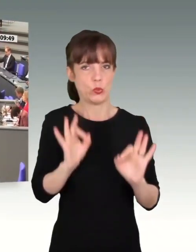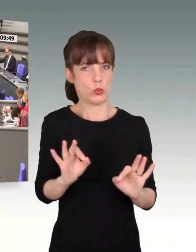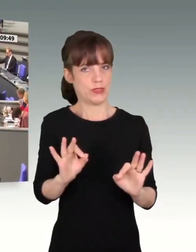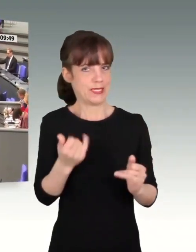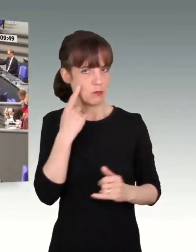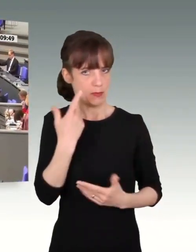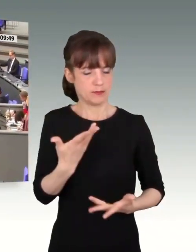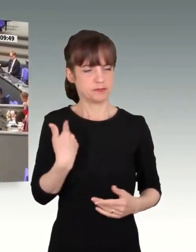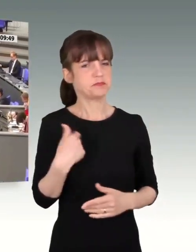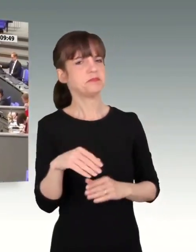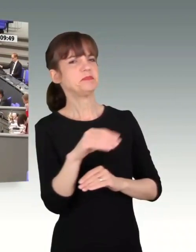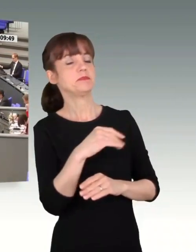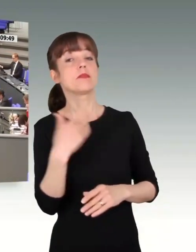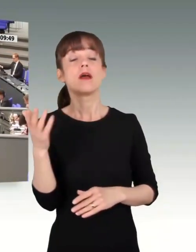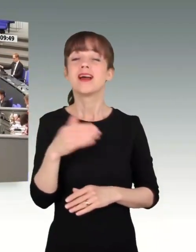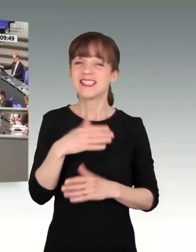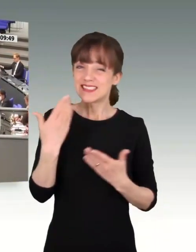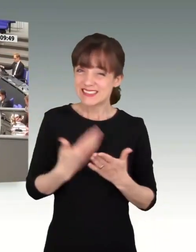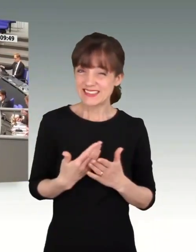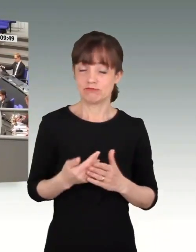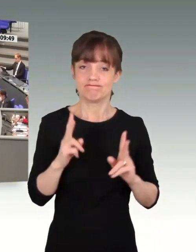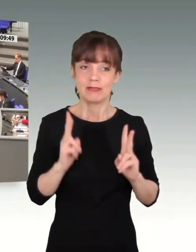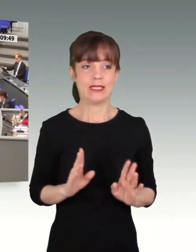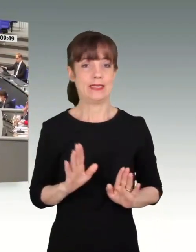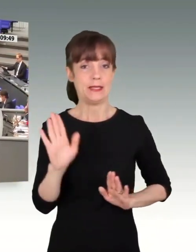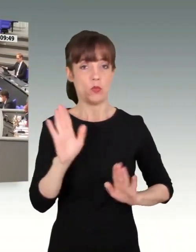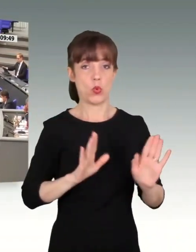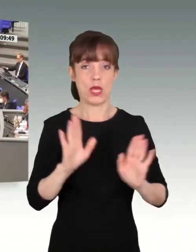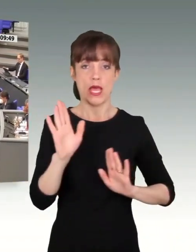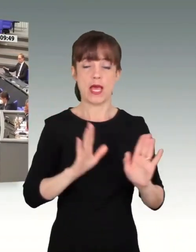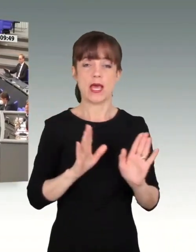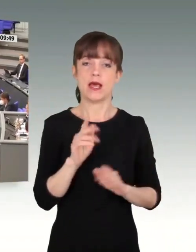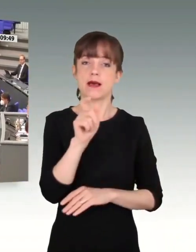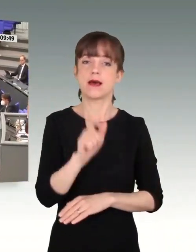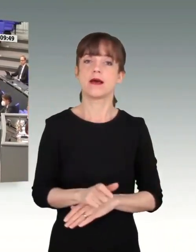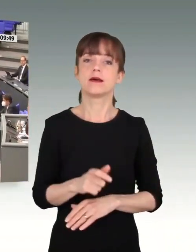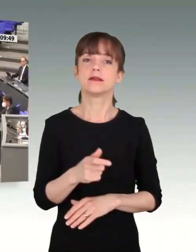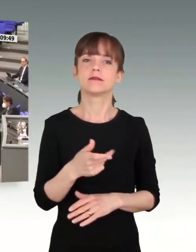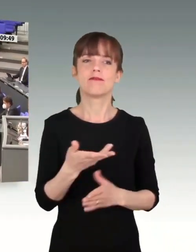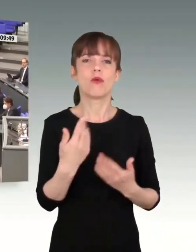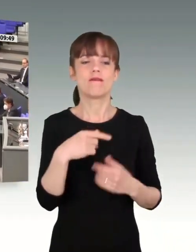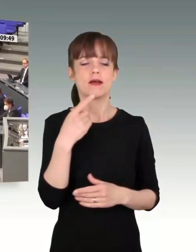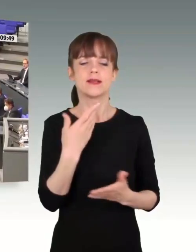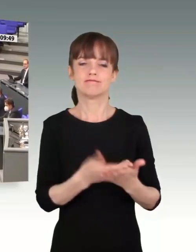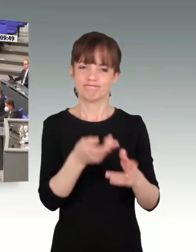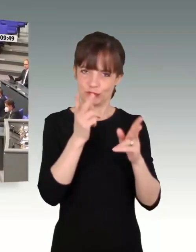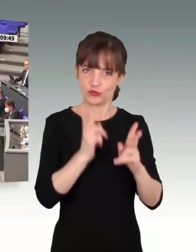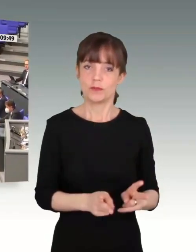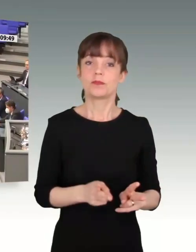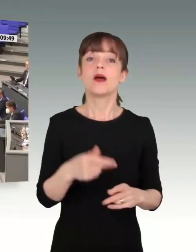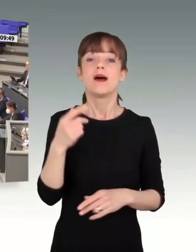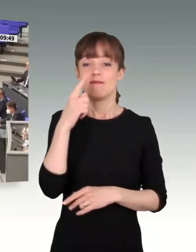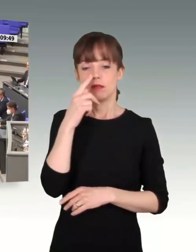Wissen Sie, es zeichnet einen Demokraten aus, dass er, wenn er etwas erkennt, in der Lage ist, dann eben auch die notwendigen